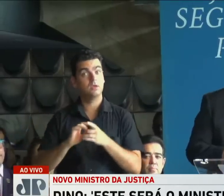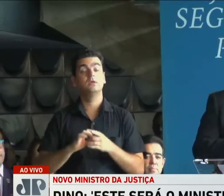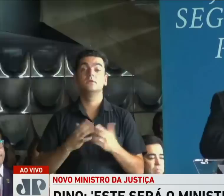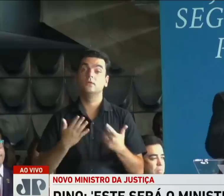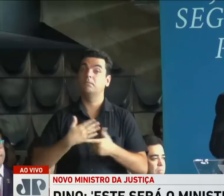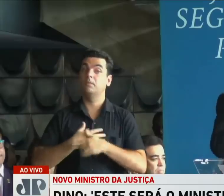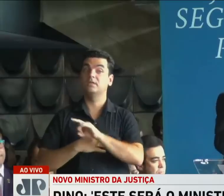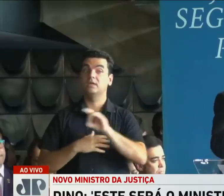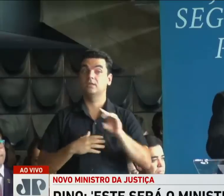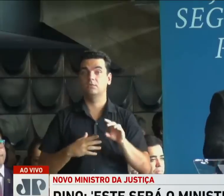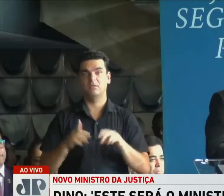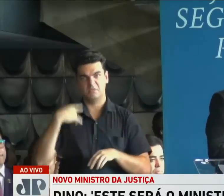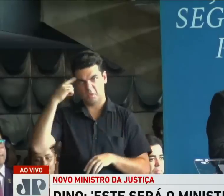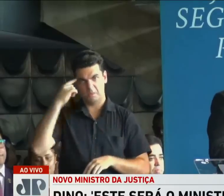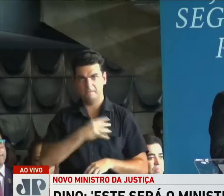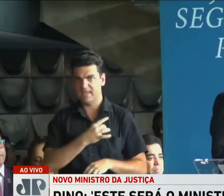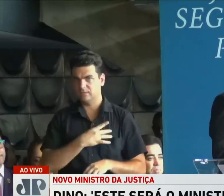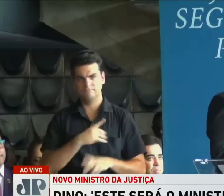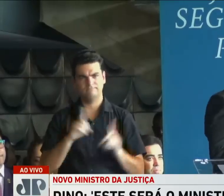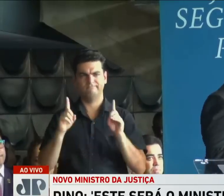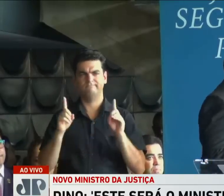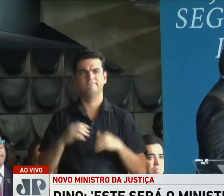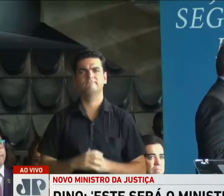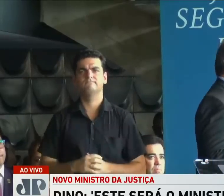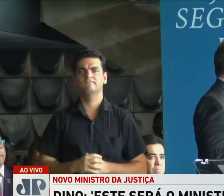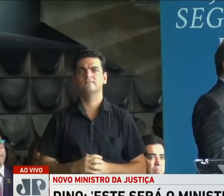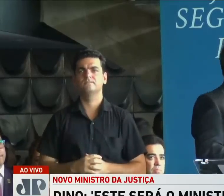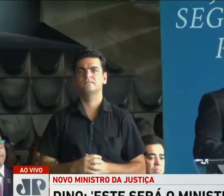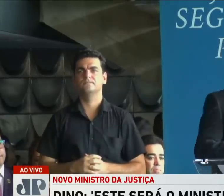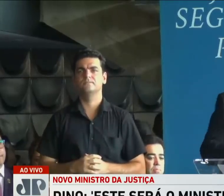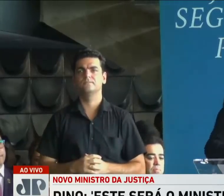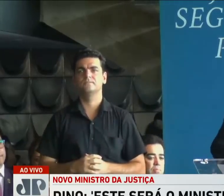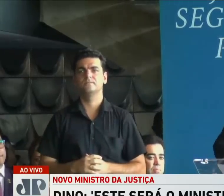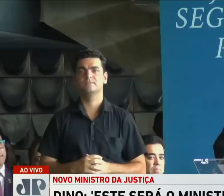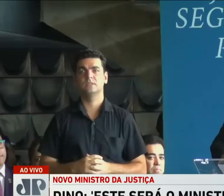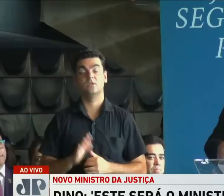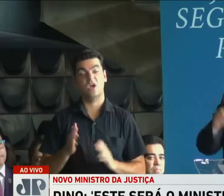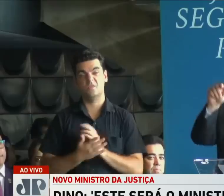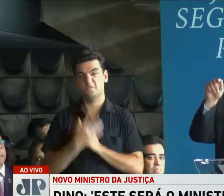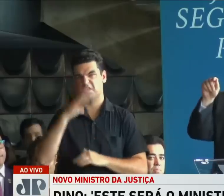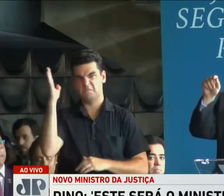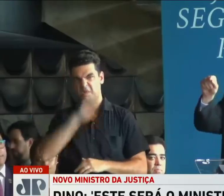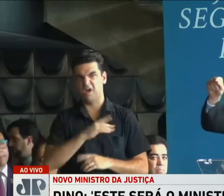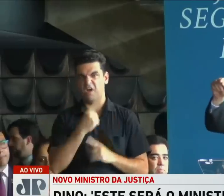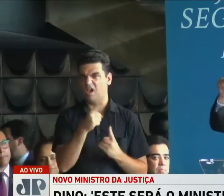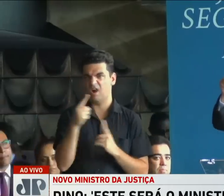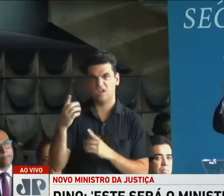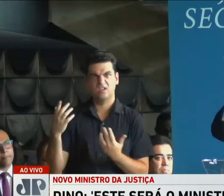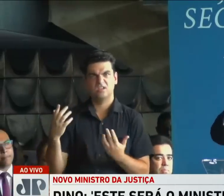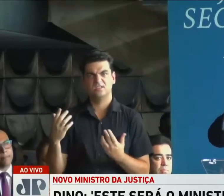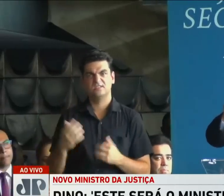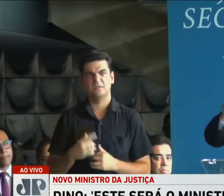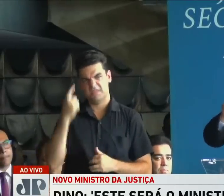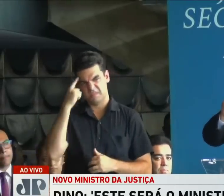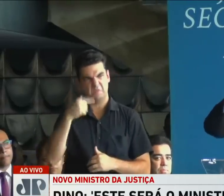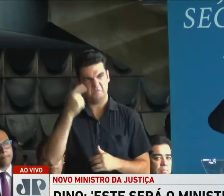atributo, não tememos o pensamento diferente. Apenas os fascistas querem exterminar quem